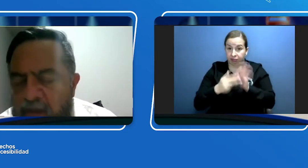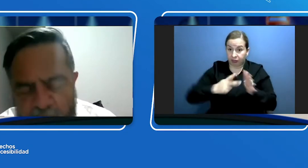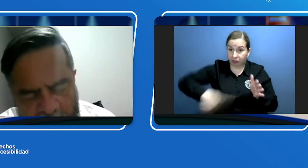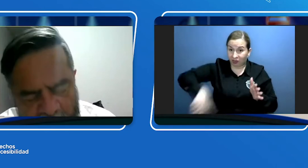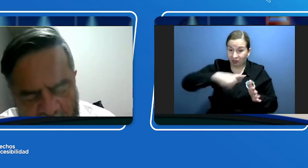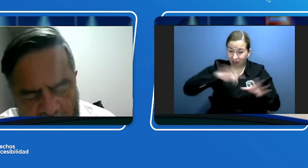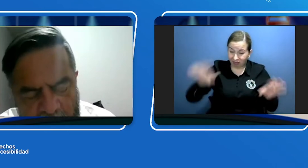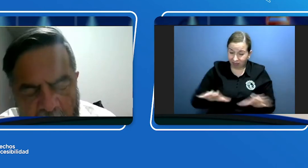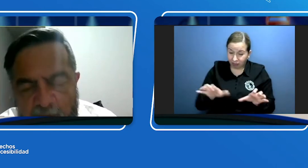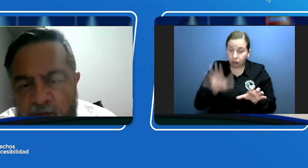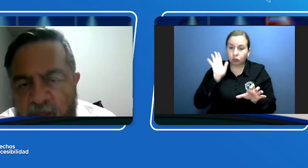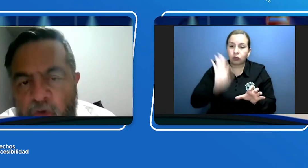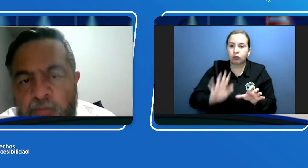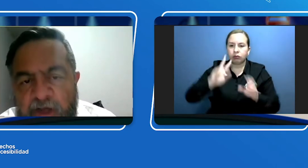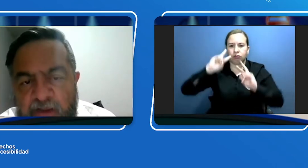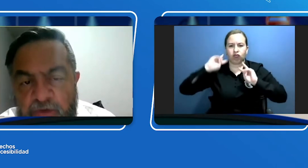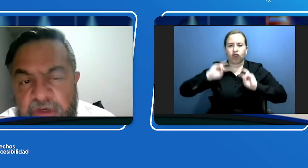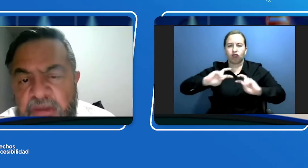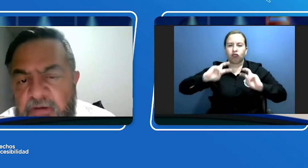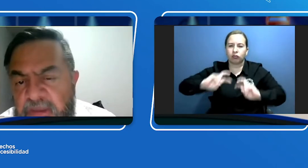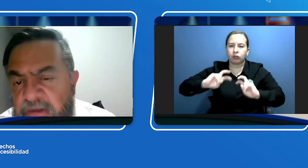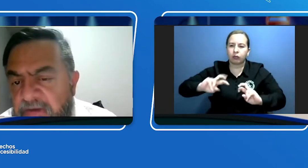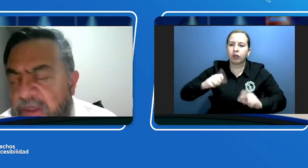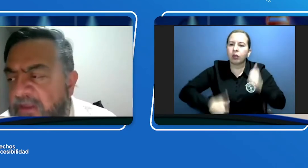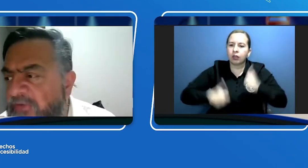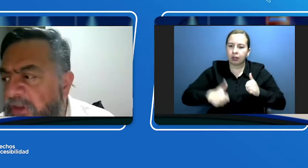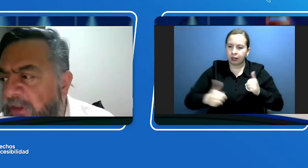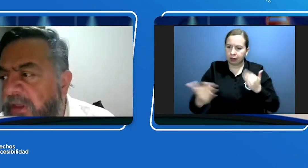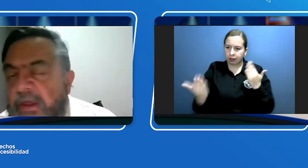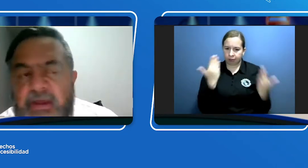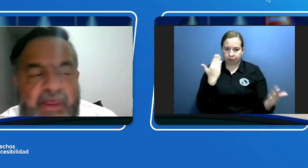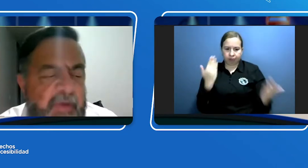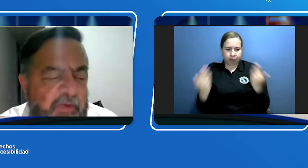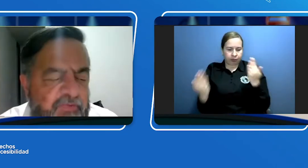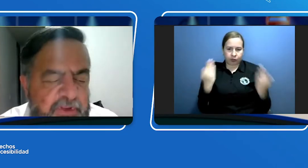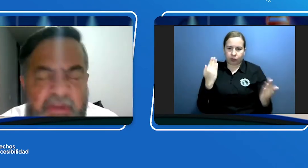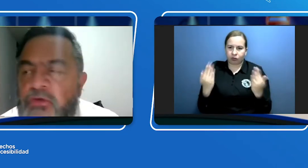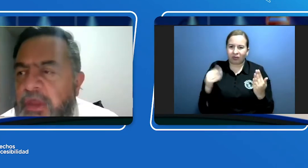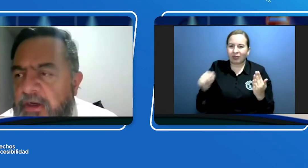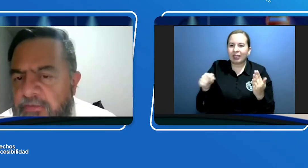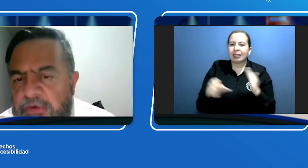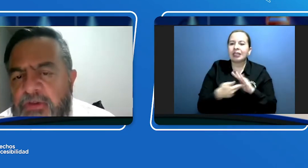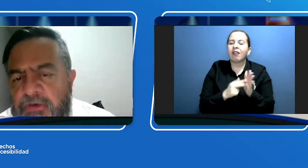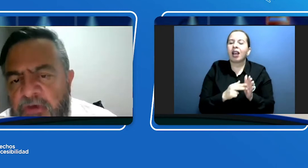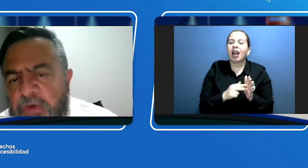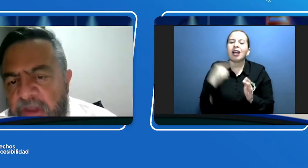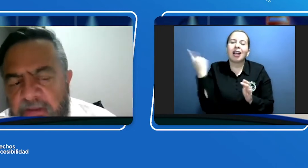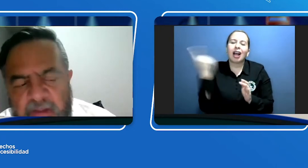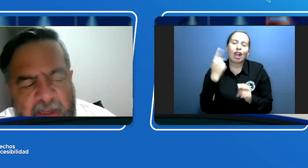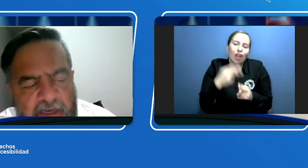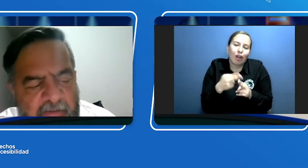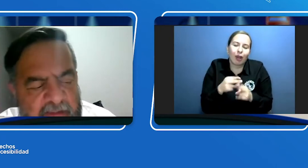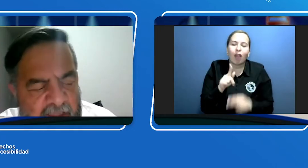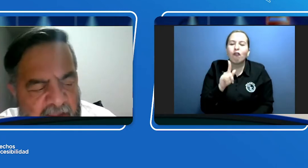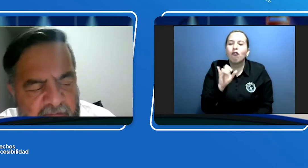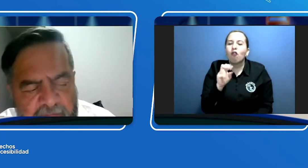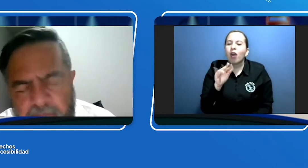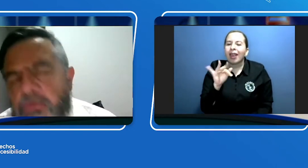investigación de comparación a través de esas fuentes que llamamos fuentes secundarias porque son encuestas levantadas con